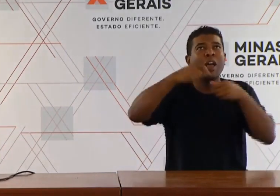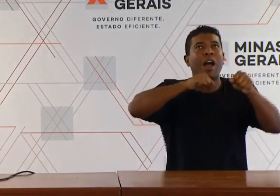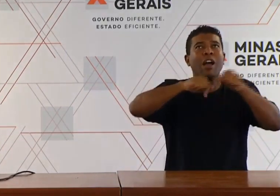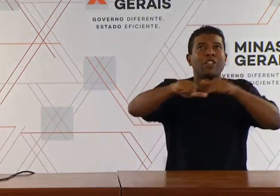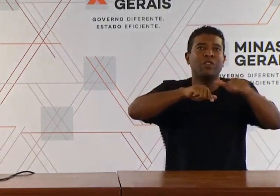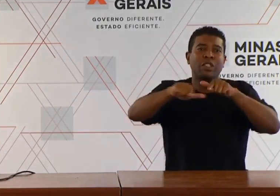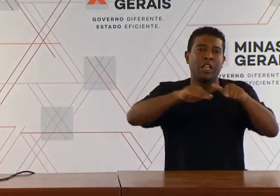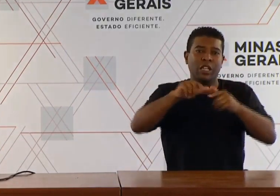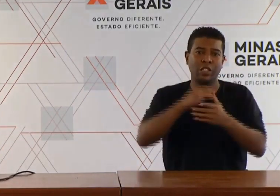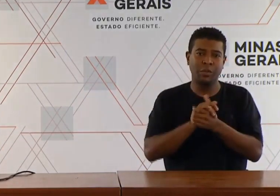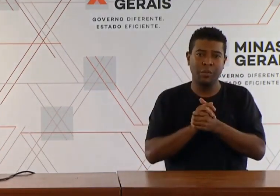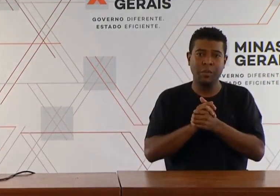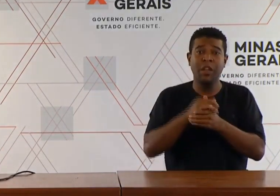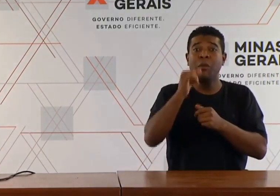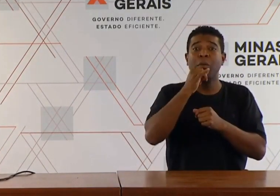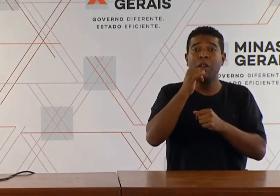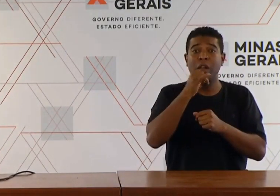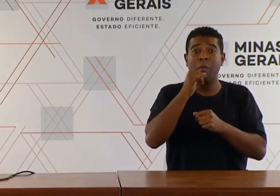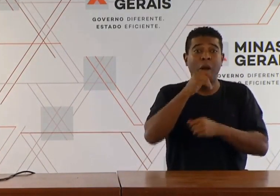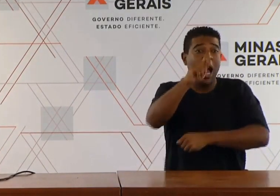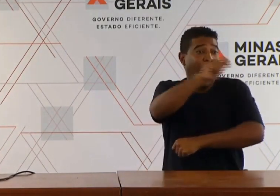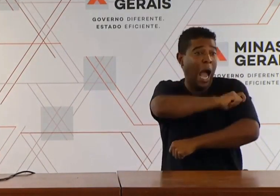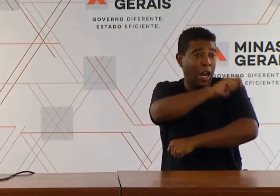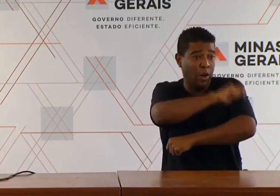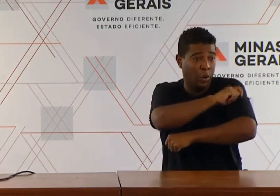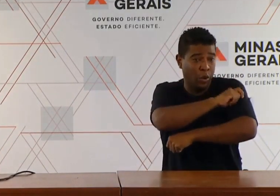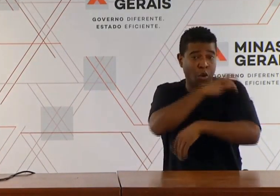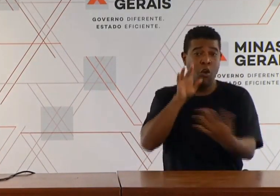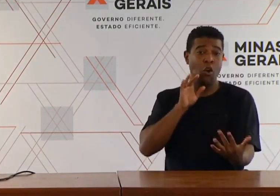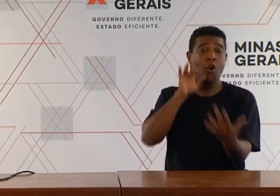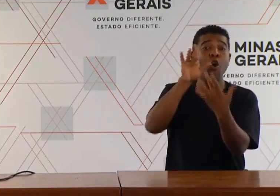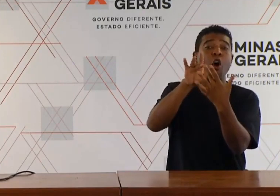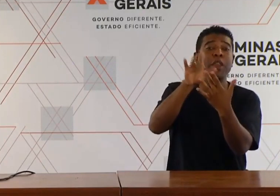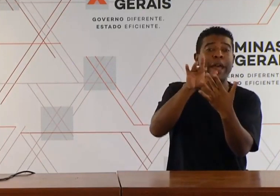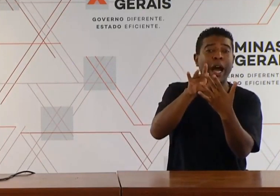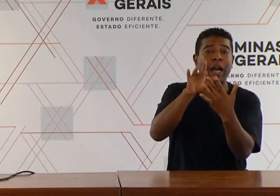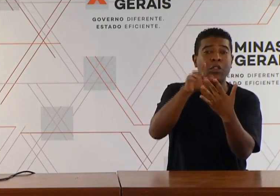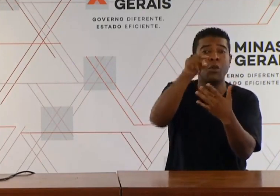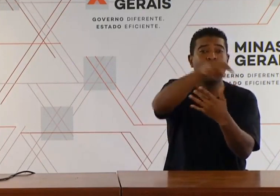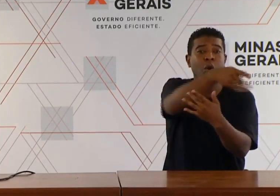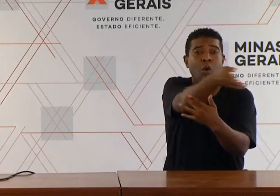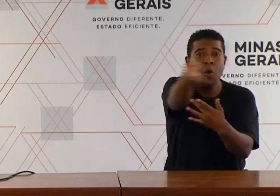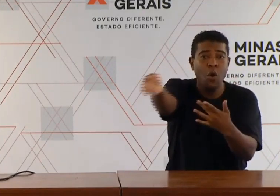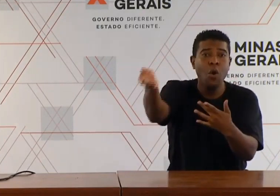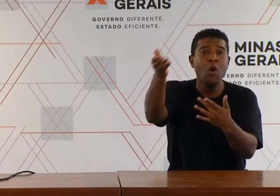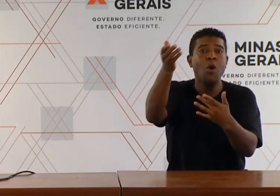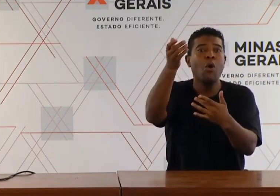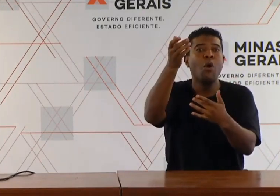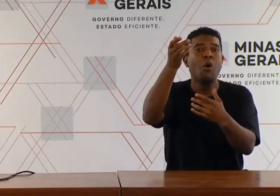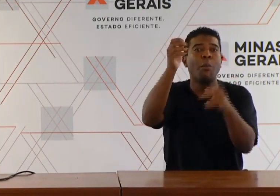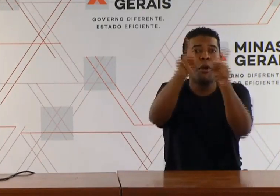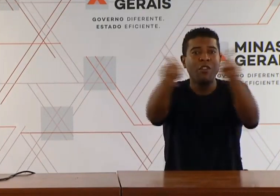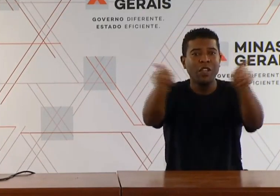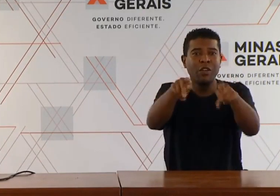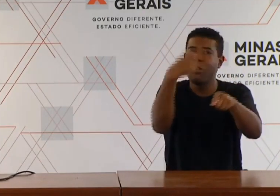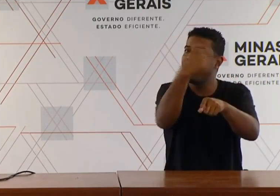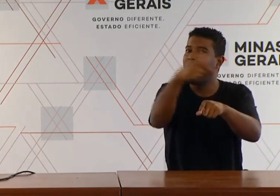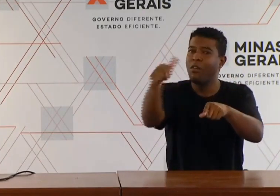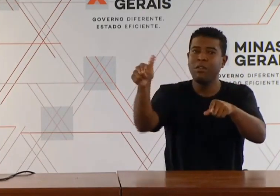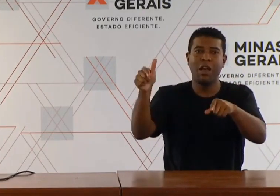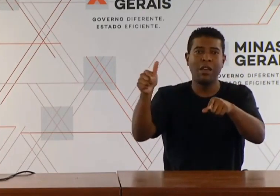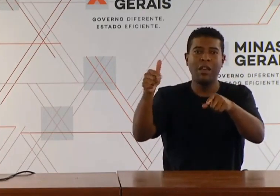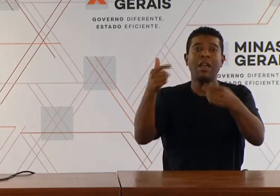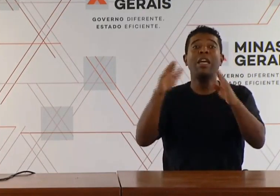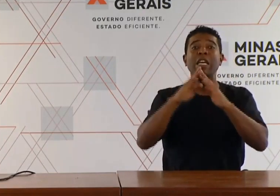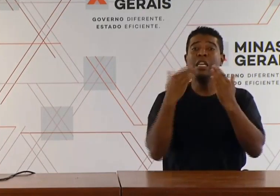Não haverá atividade de professores e alunos em escolas. As escolas de Minas Gerais seguem fechadas, assim como no resto de todo o